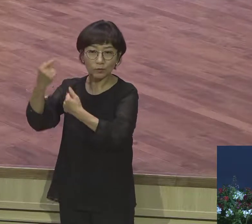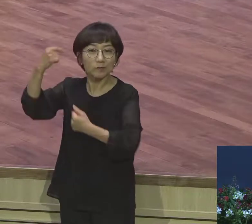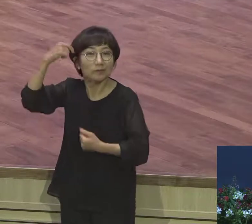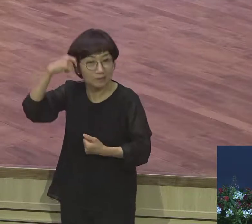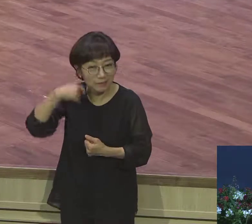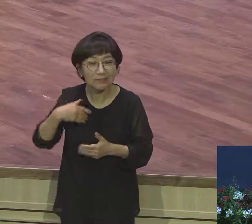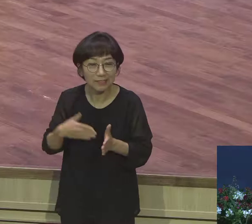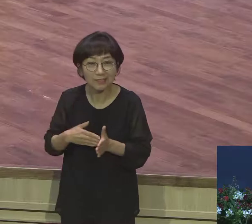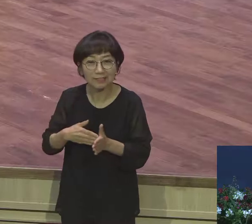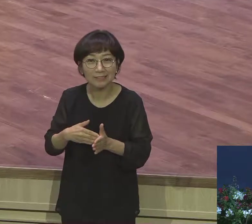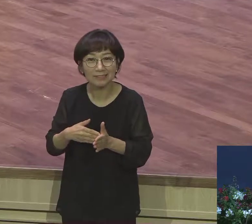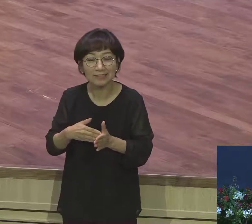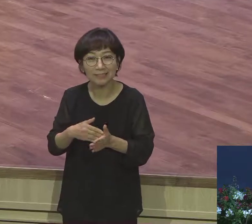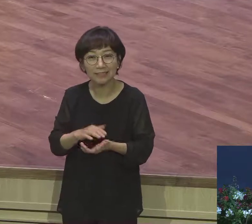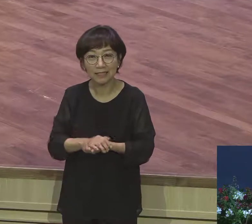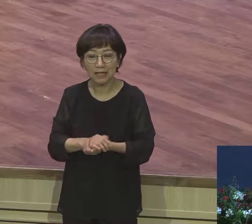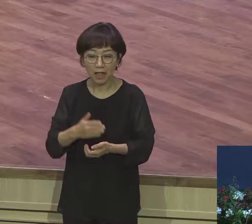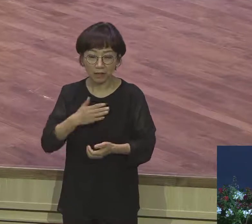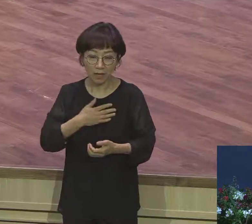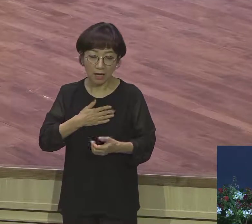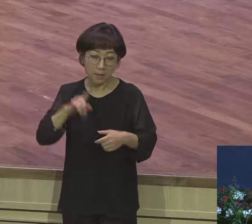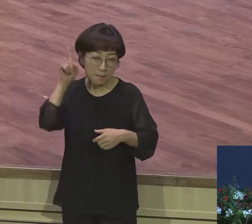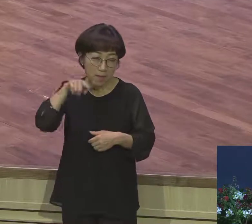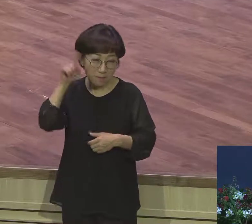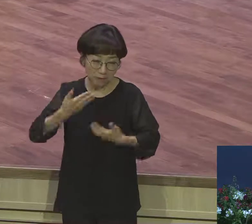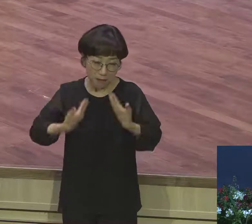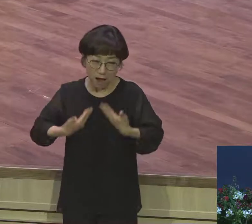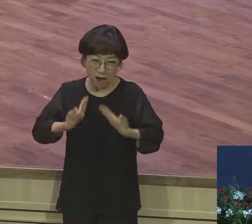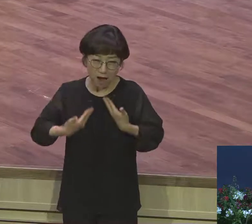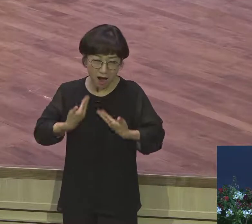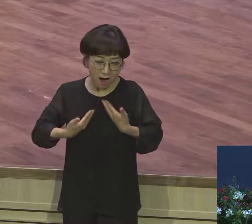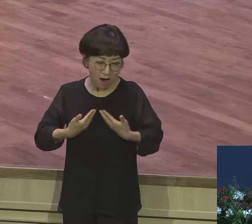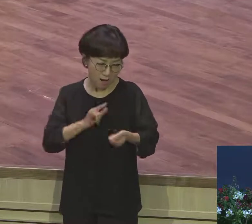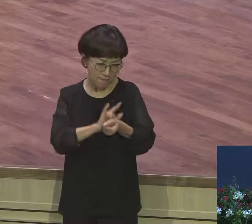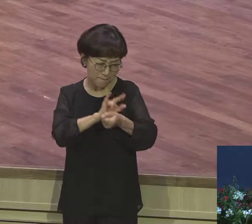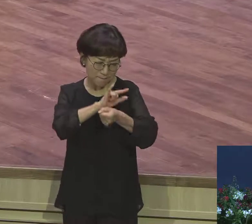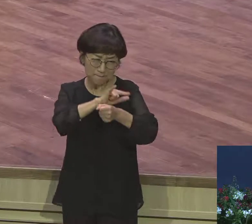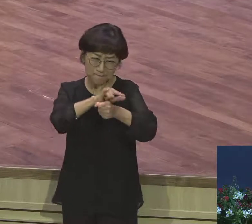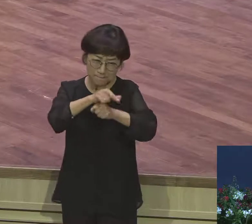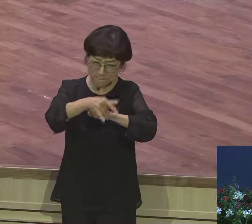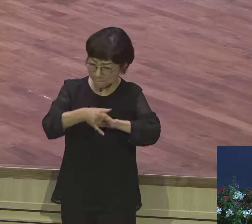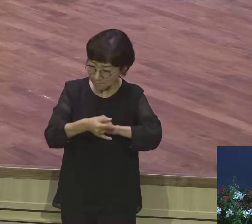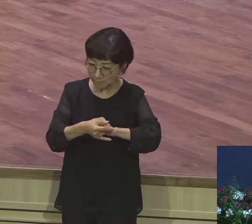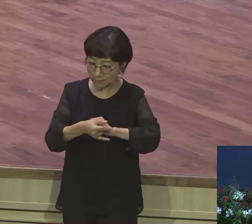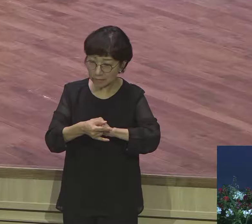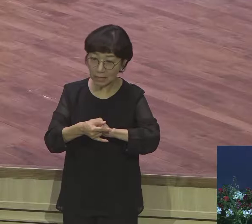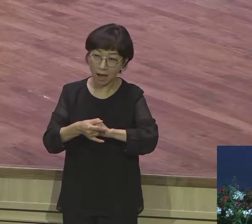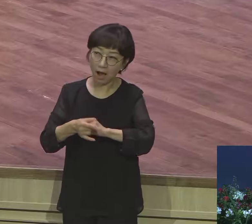내 스케줄 다 아시고 미리 다 생각만 하고 있는데 다 하나 알아서 다 된다 불가능한 거예요